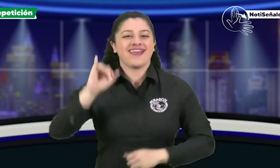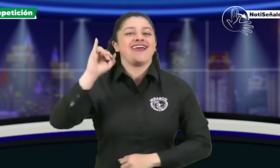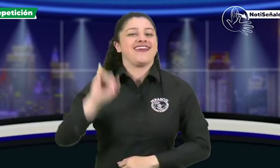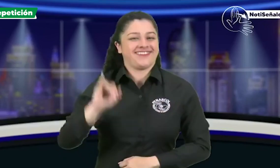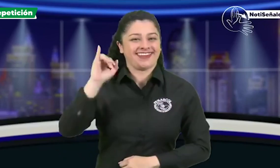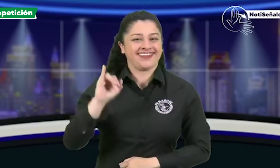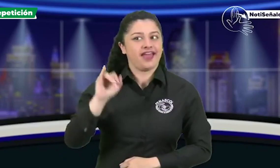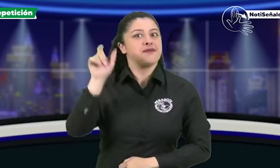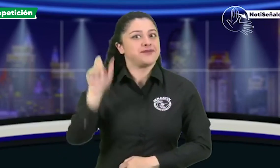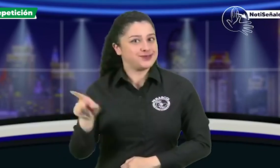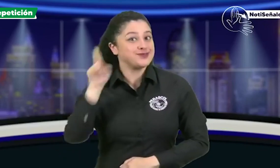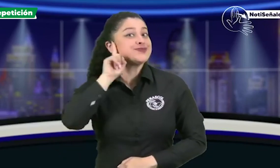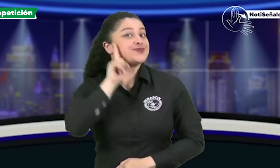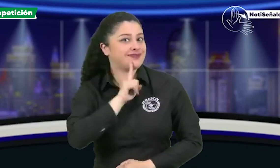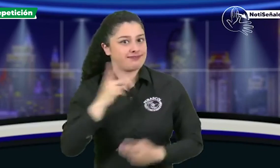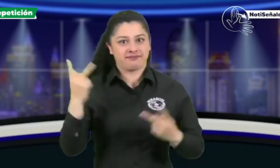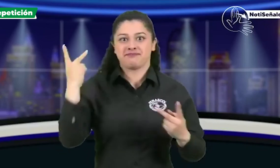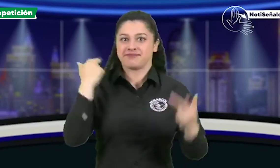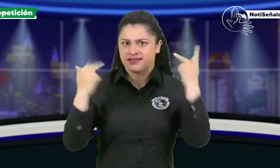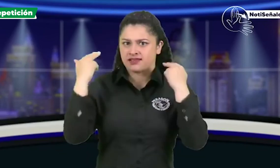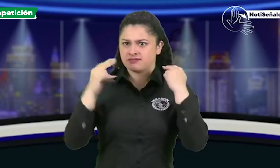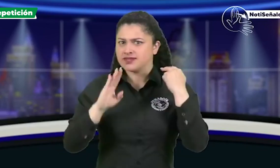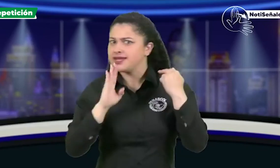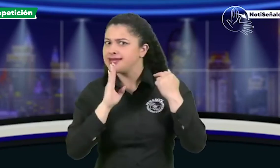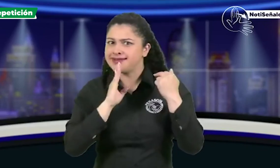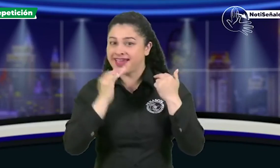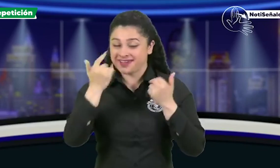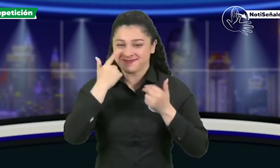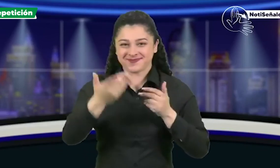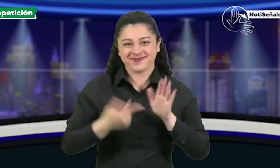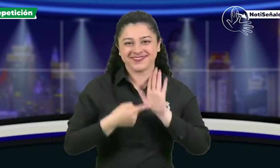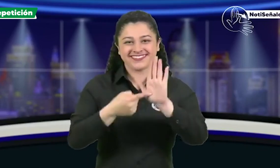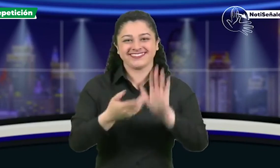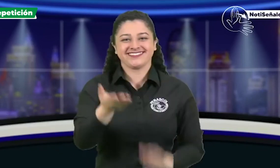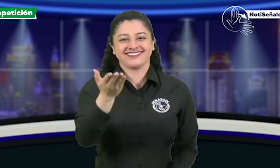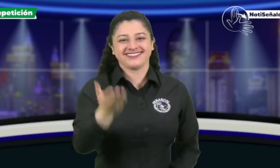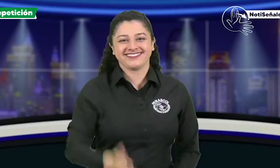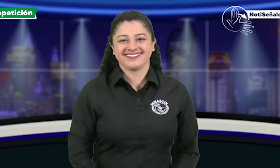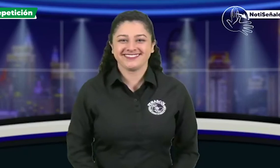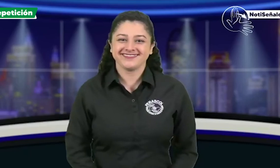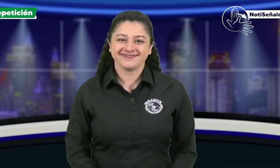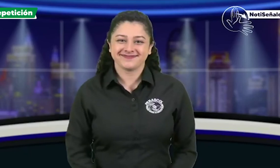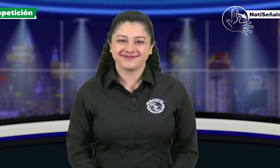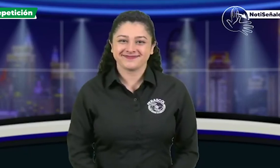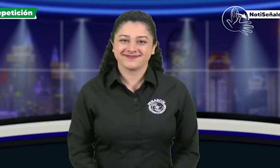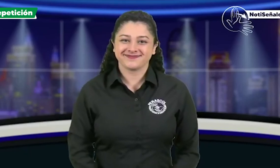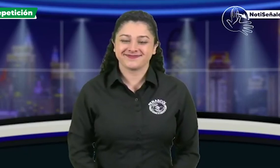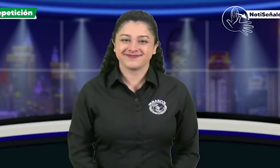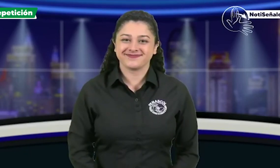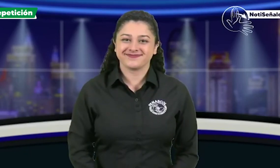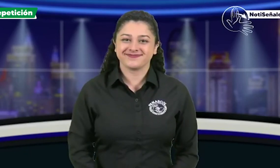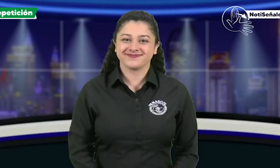emprendedores sus videos ahora tenemos una persona que es estilista de la ciudad de Ibagué veamos